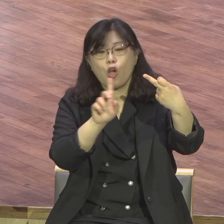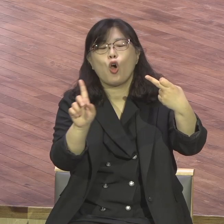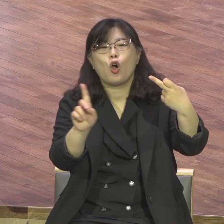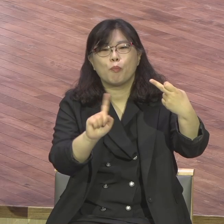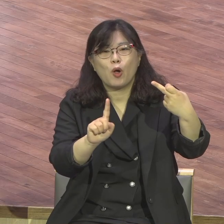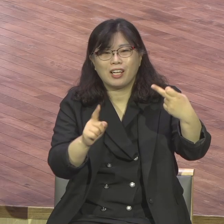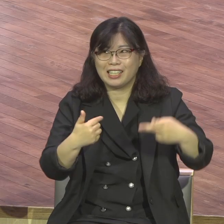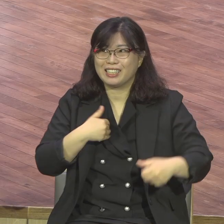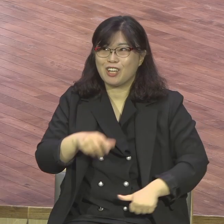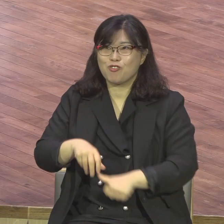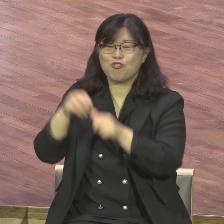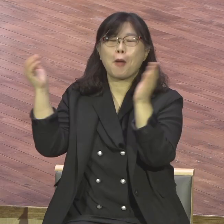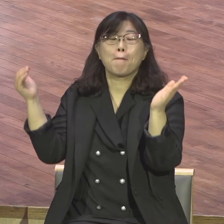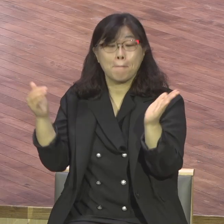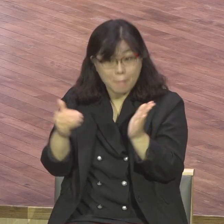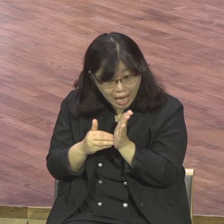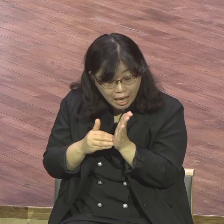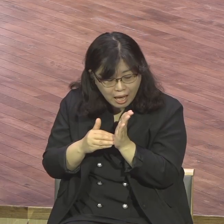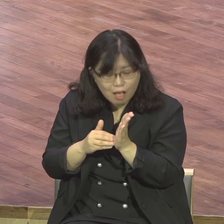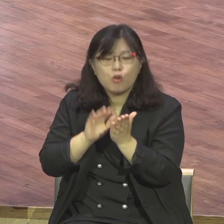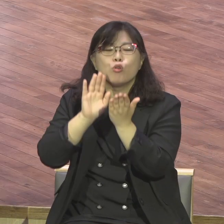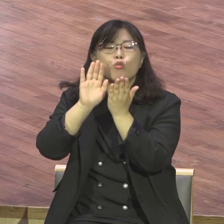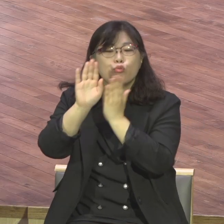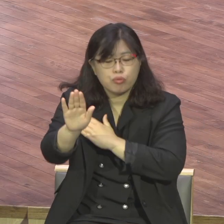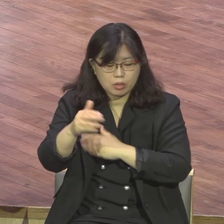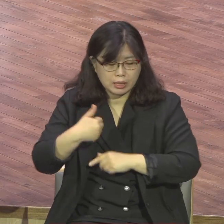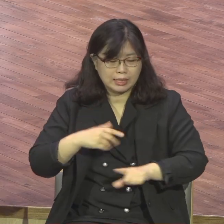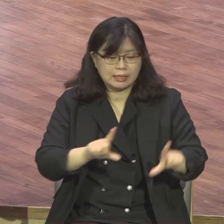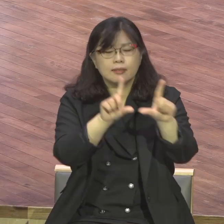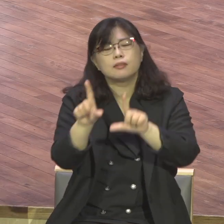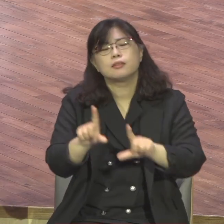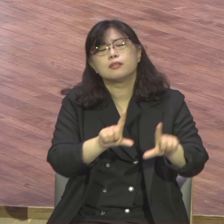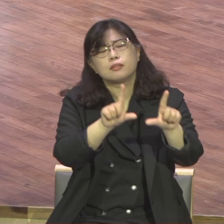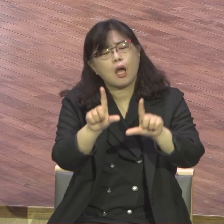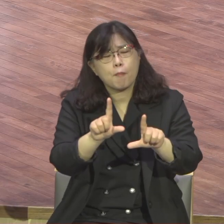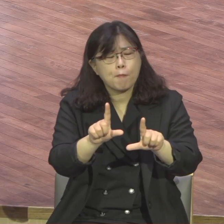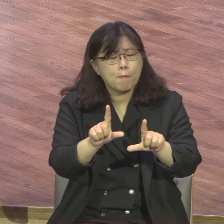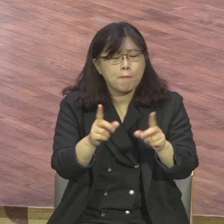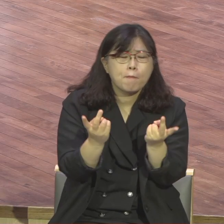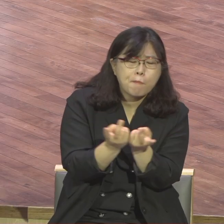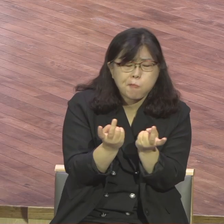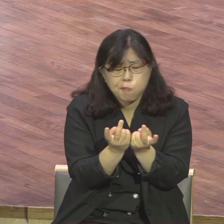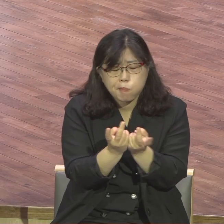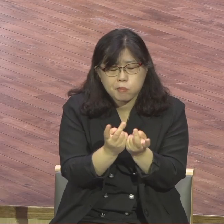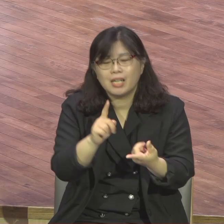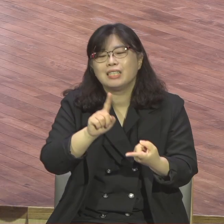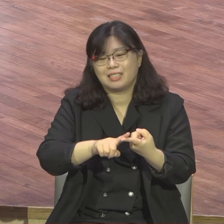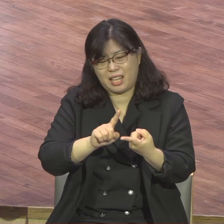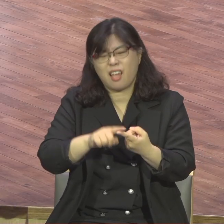어떻게 살아야 되는가 어떻게 이전에 적용하면서 살 것이냐 하는 것을